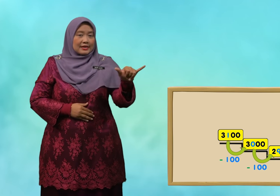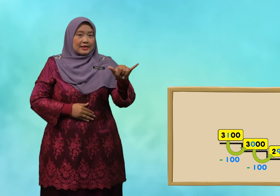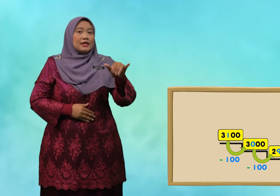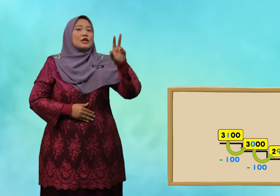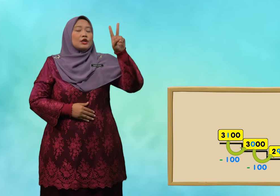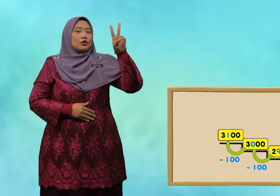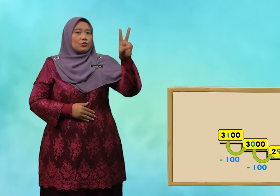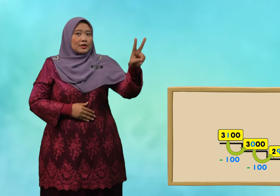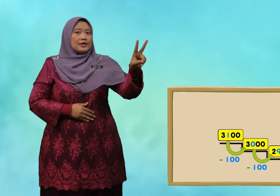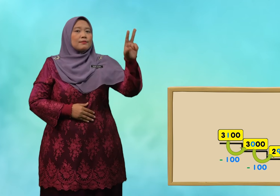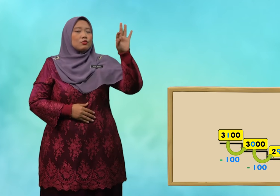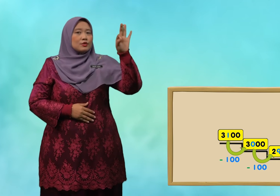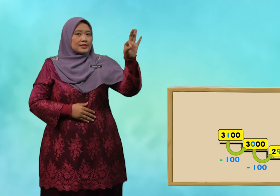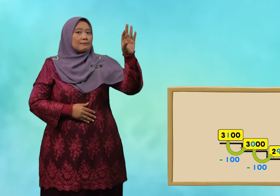2,900